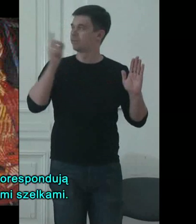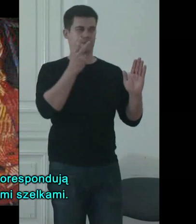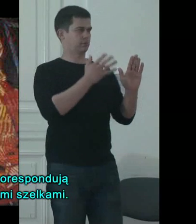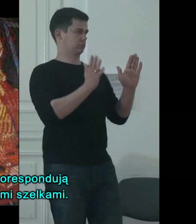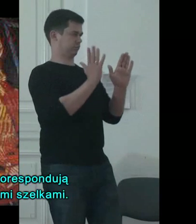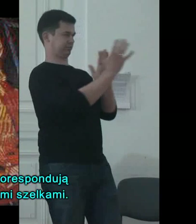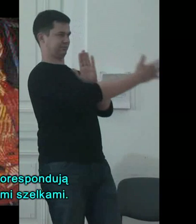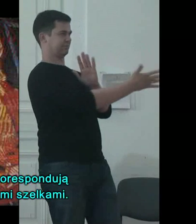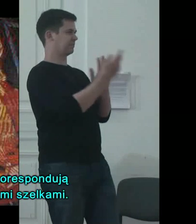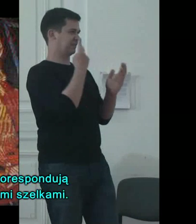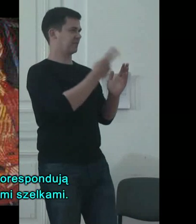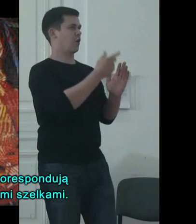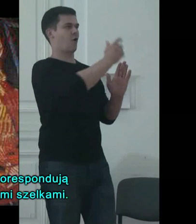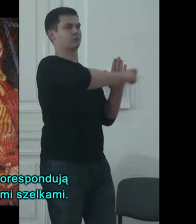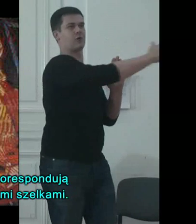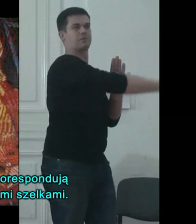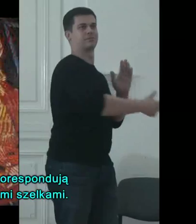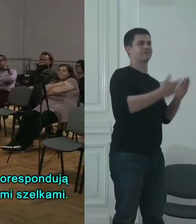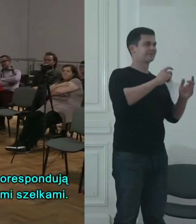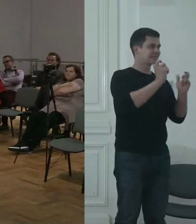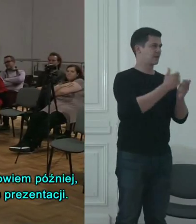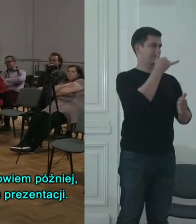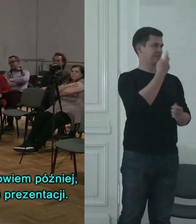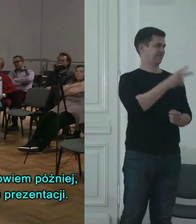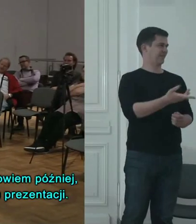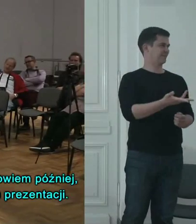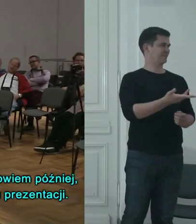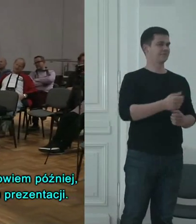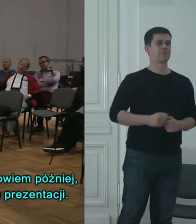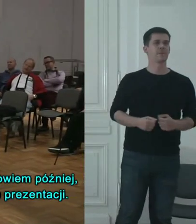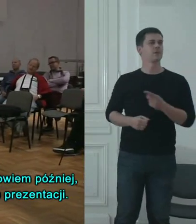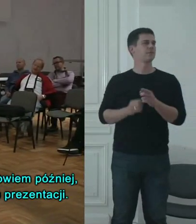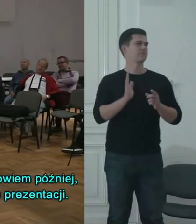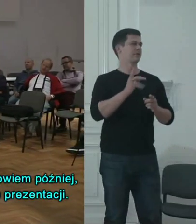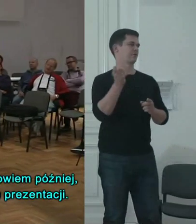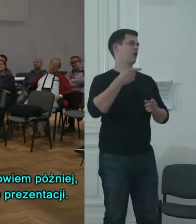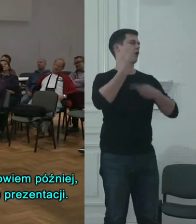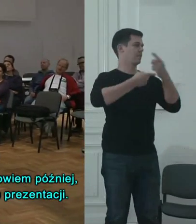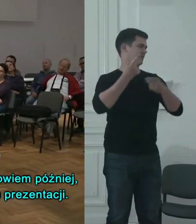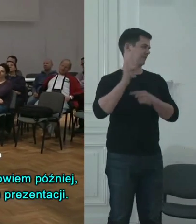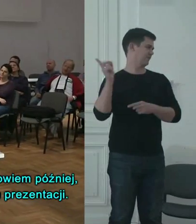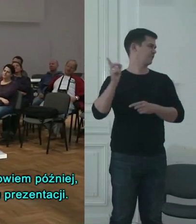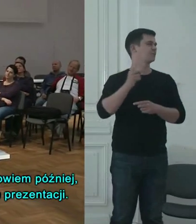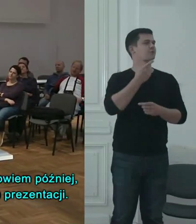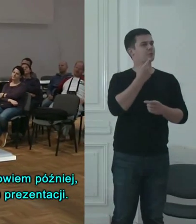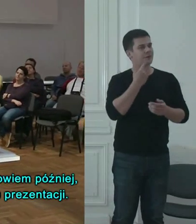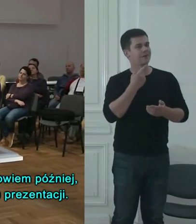korespondują z tymi jego czerwonymi szelkami. O tym obrazie też opowiem później, prawie na końcu